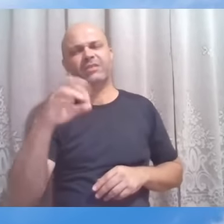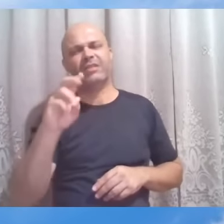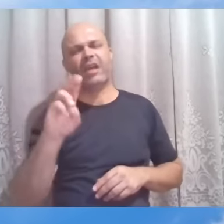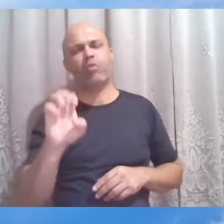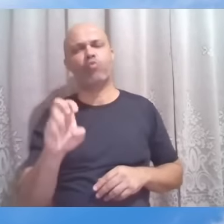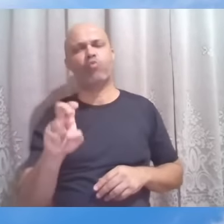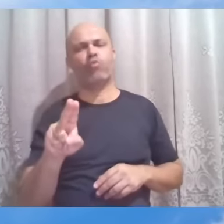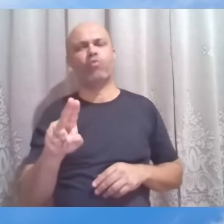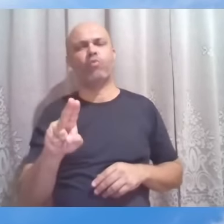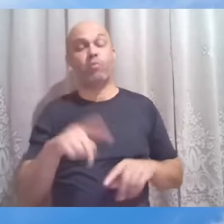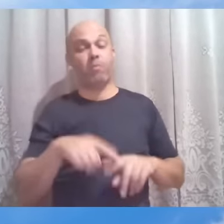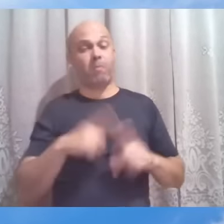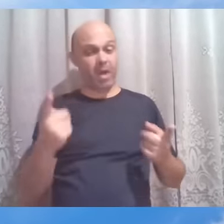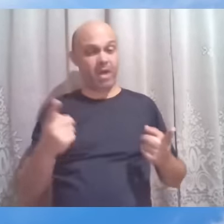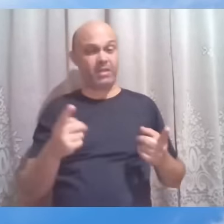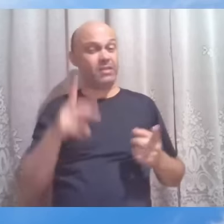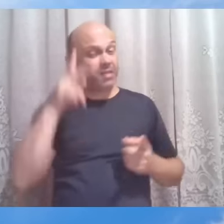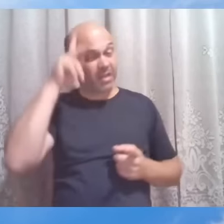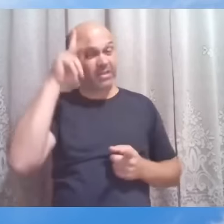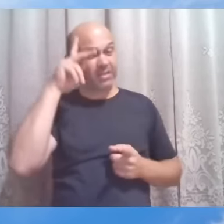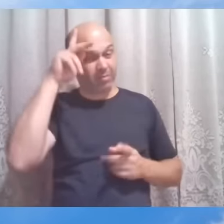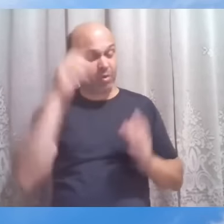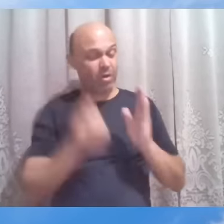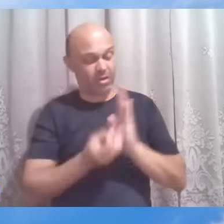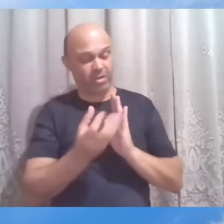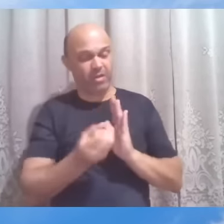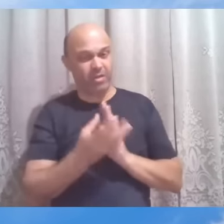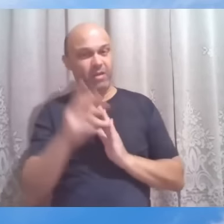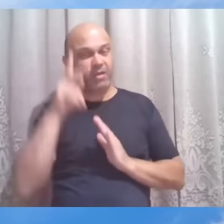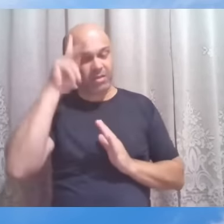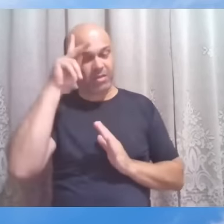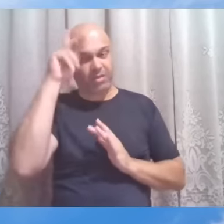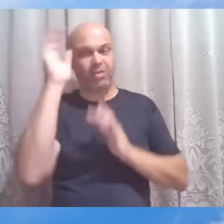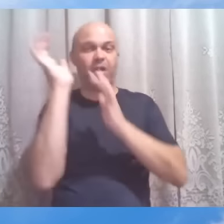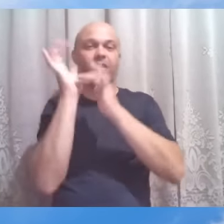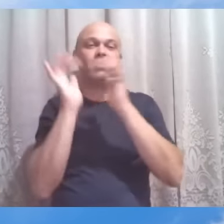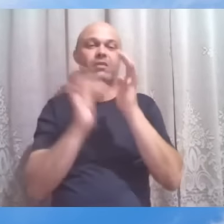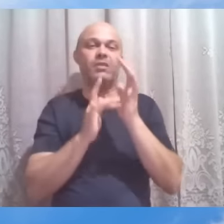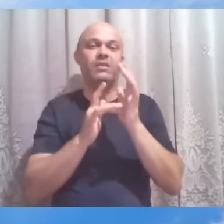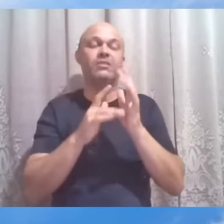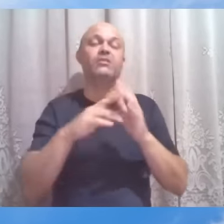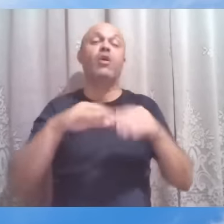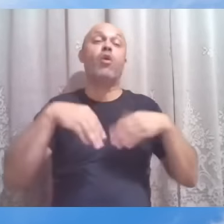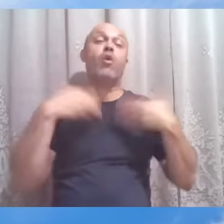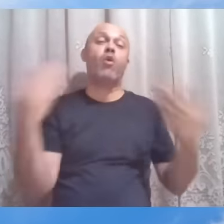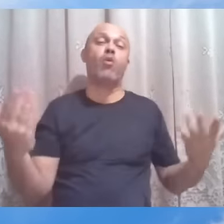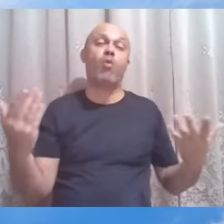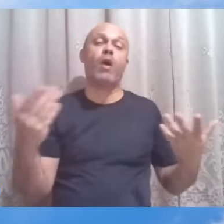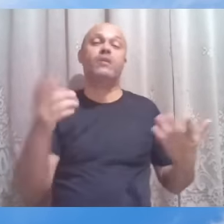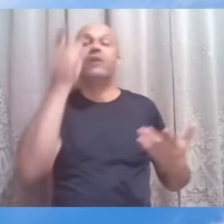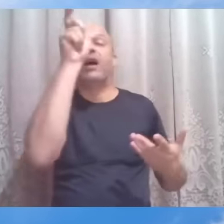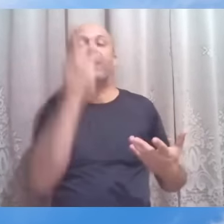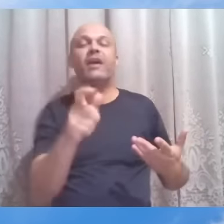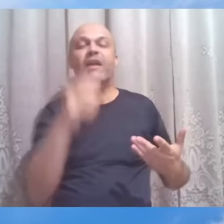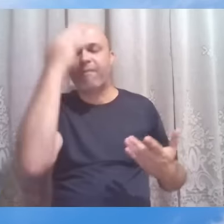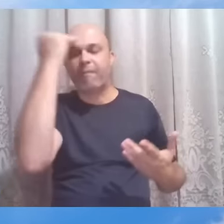na epopeia do Evangelho, na epopeia do Cristo, em geral, quais são as personagens marcantes assim?